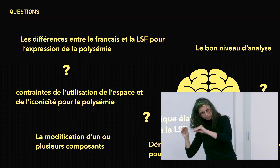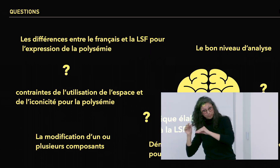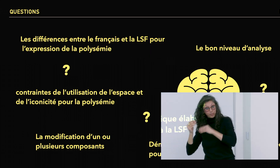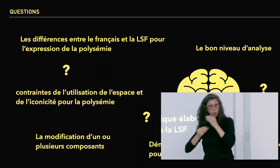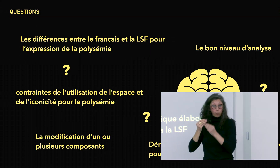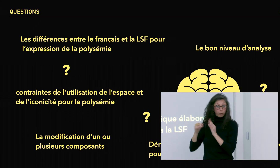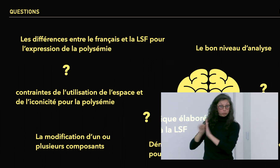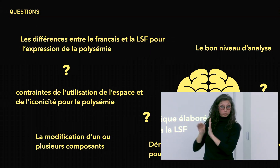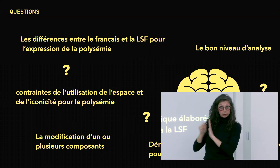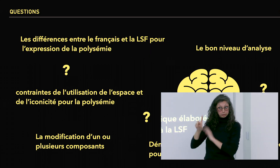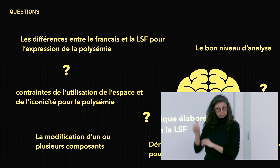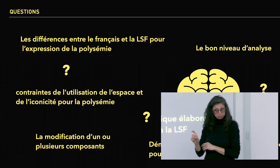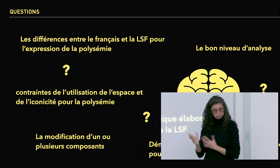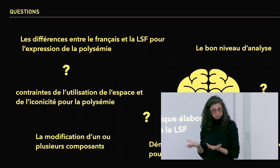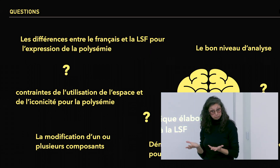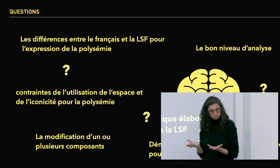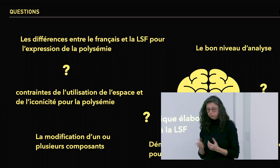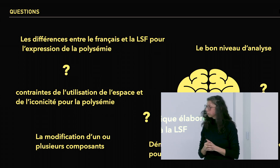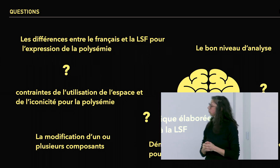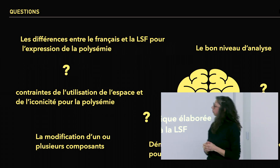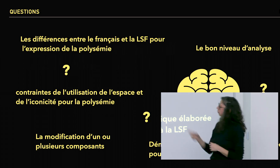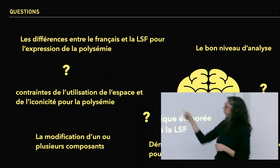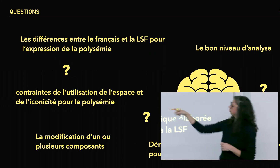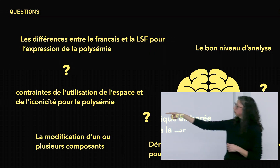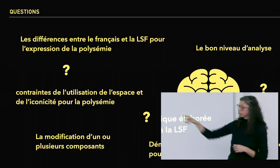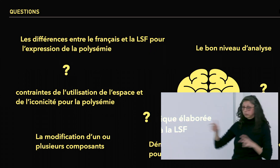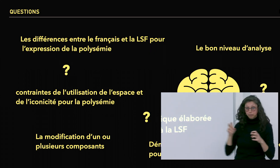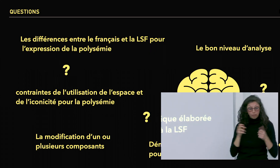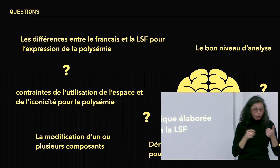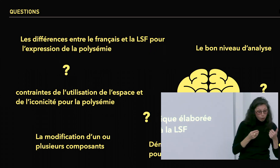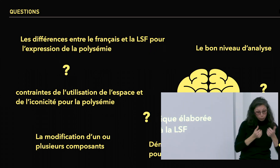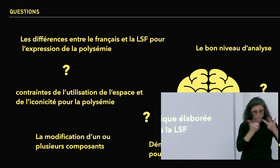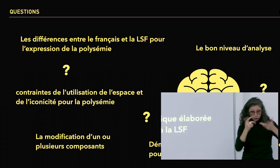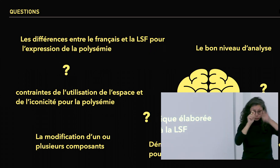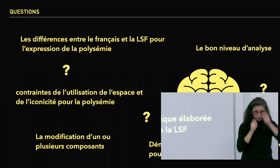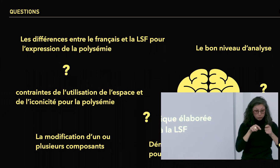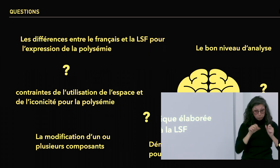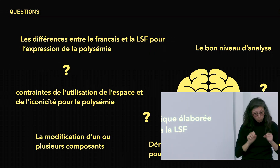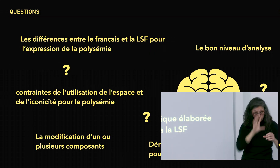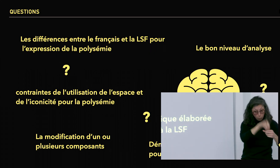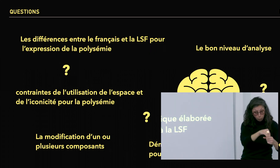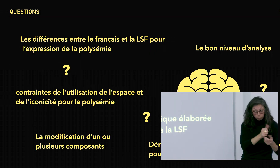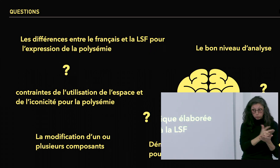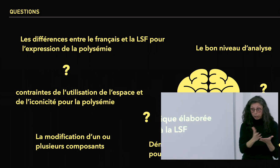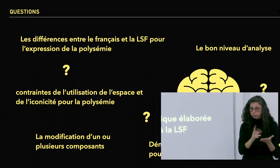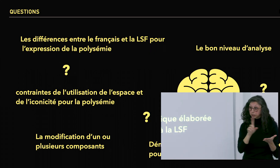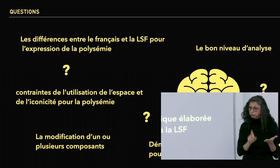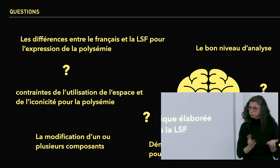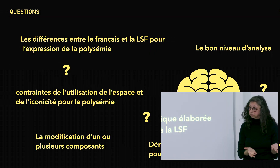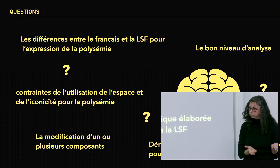Est-ce que la polysémie est contrainte par l'utilisation de l'espace ainsi que celle de l'iconicité ?